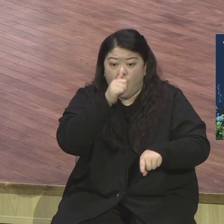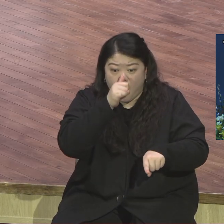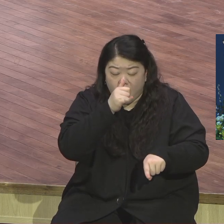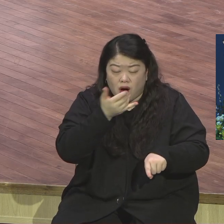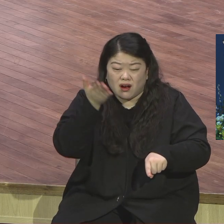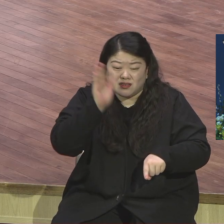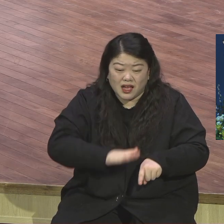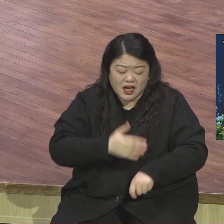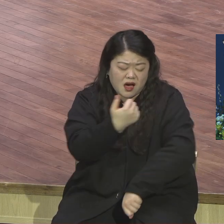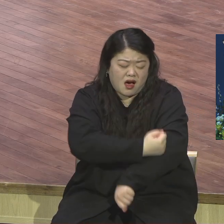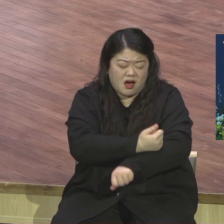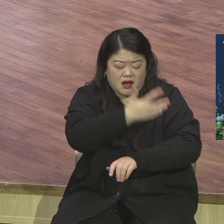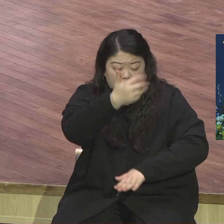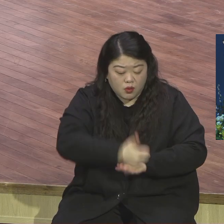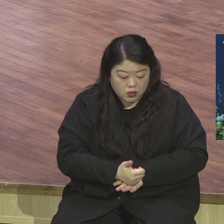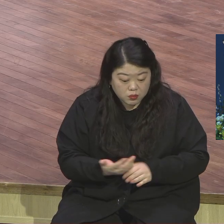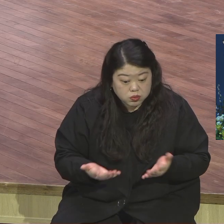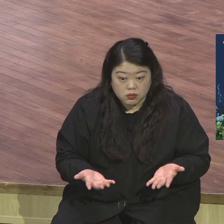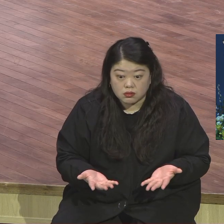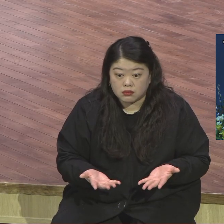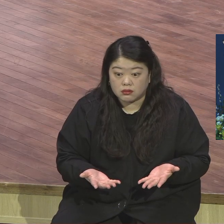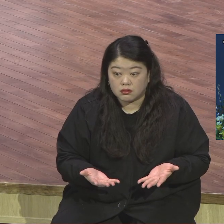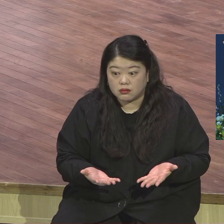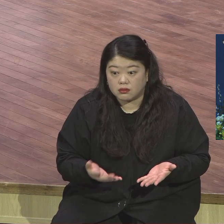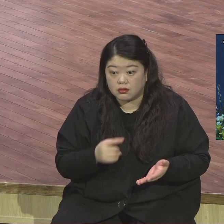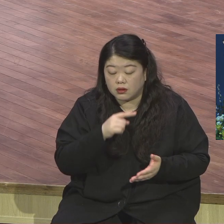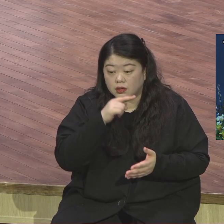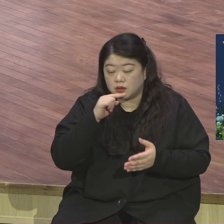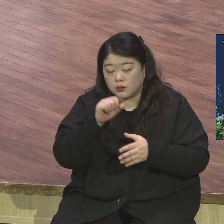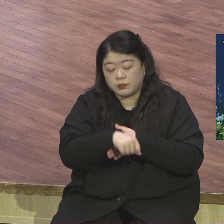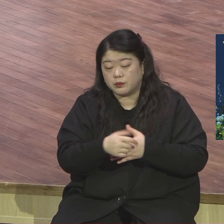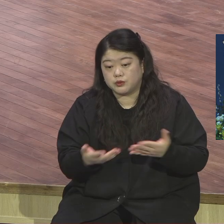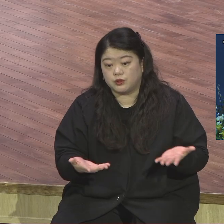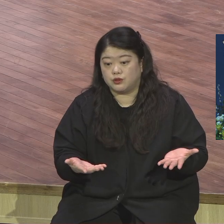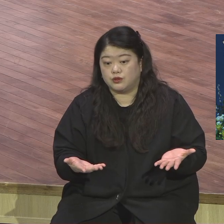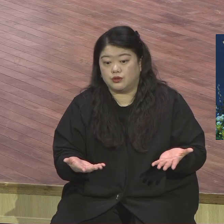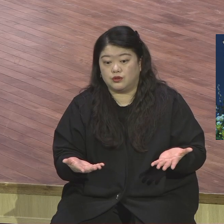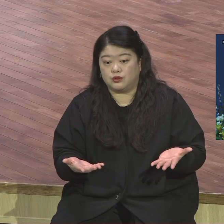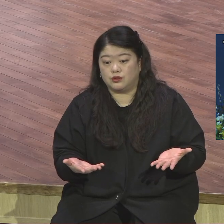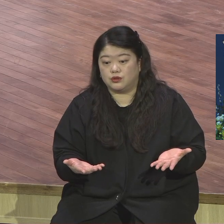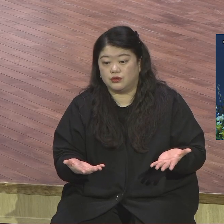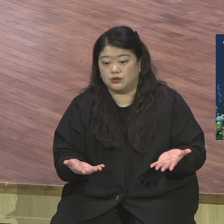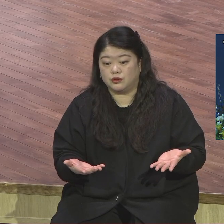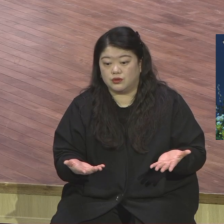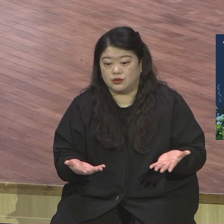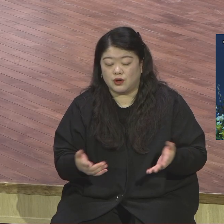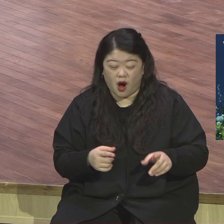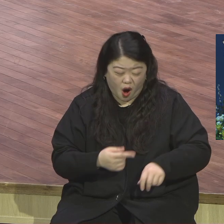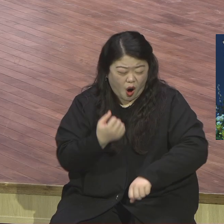결과가 어땠느냐 얼마나 흉년이 들었던지